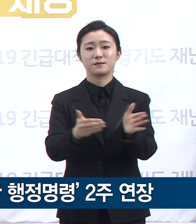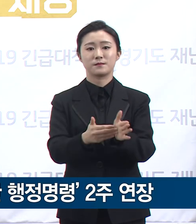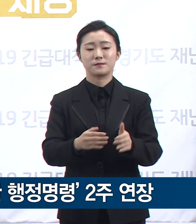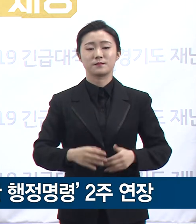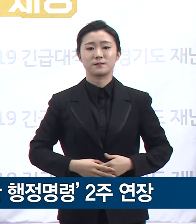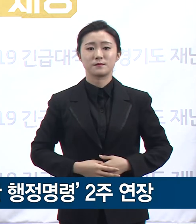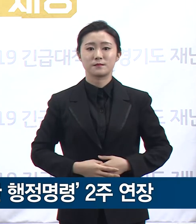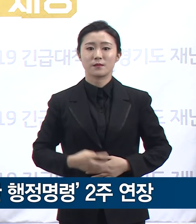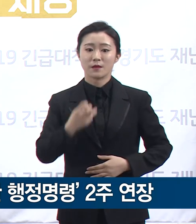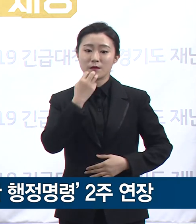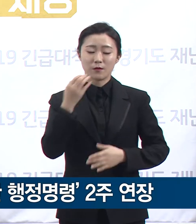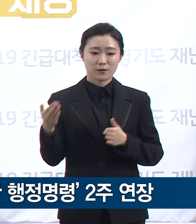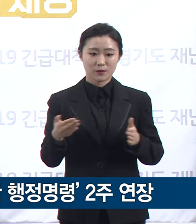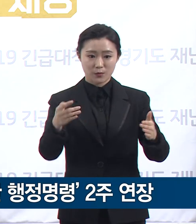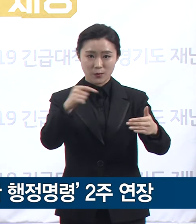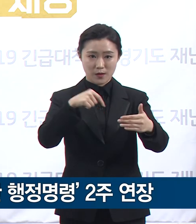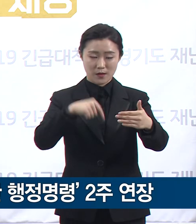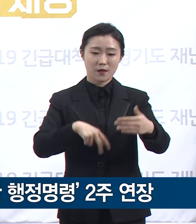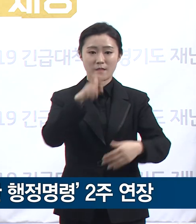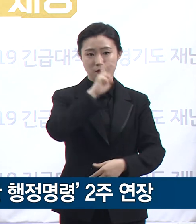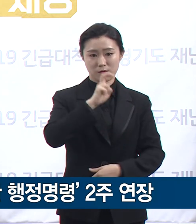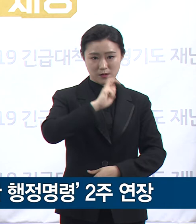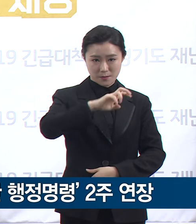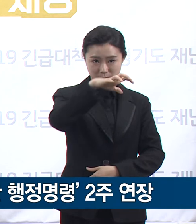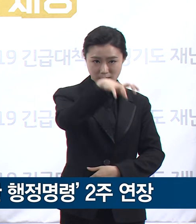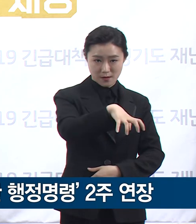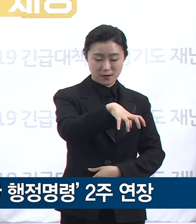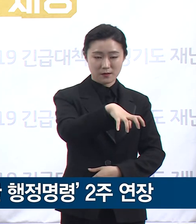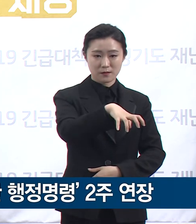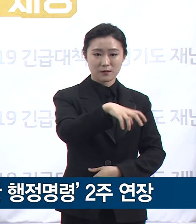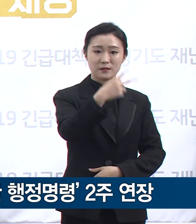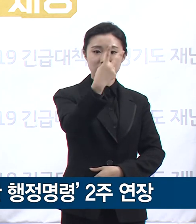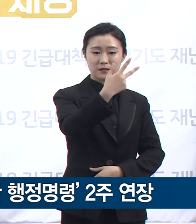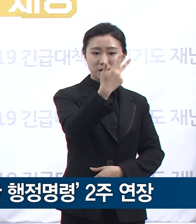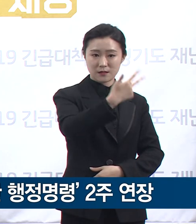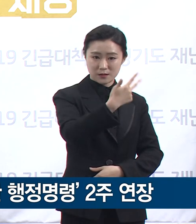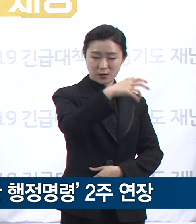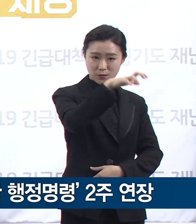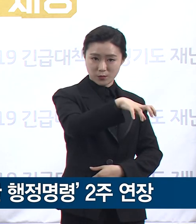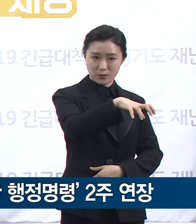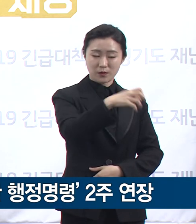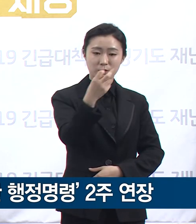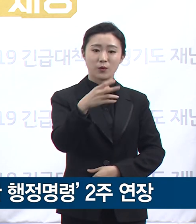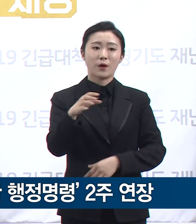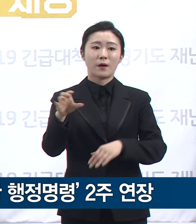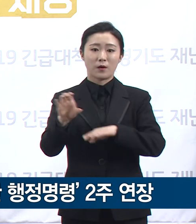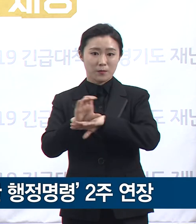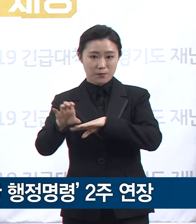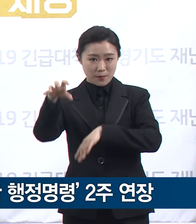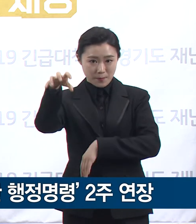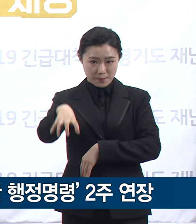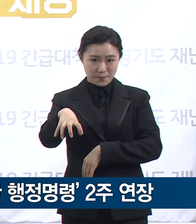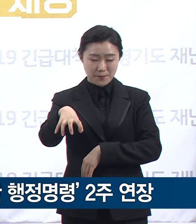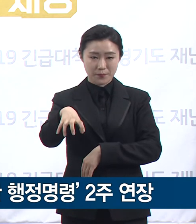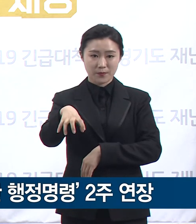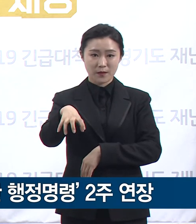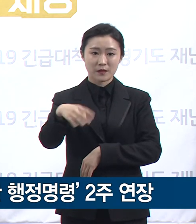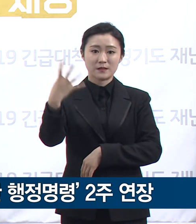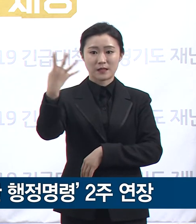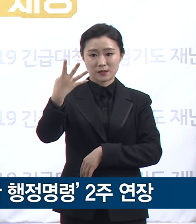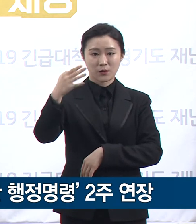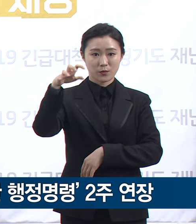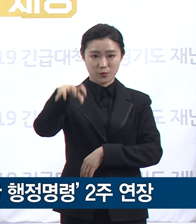도내 노래연습장 7620개소와 PC방 4751개소에 4월